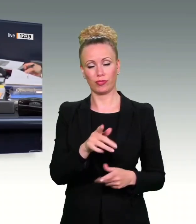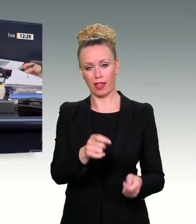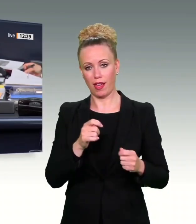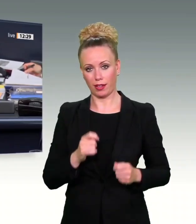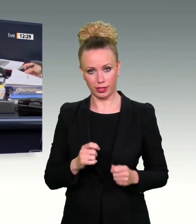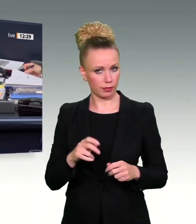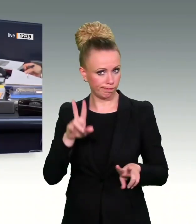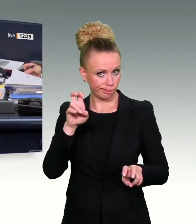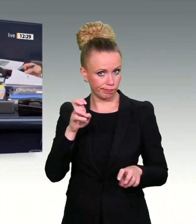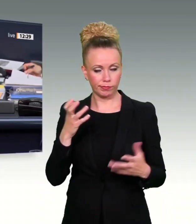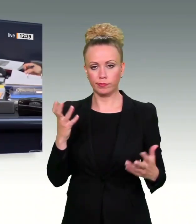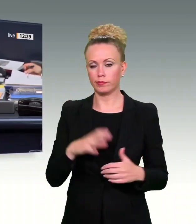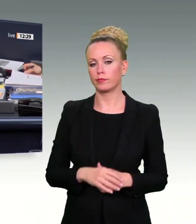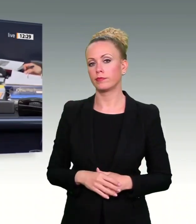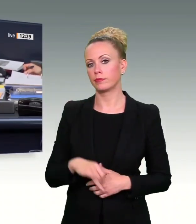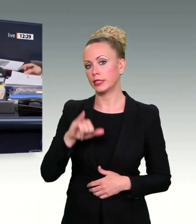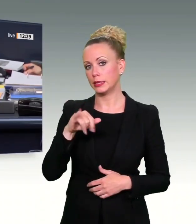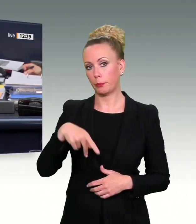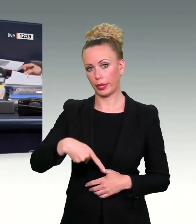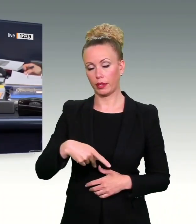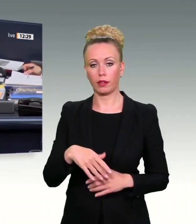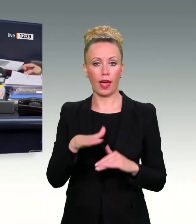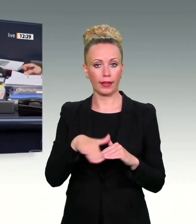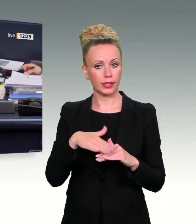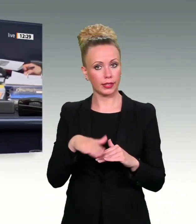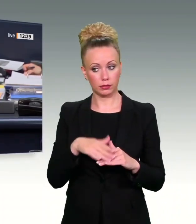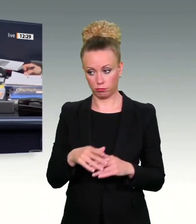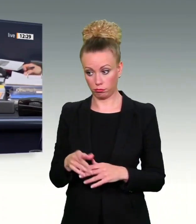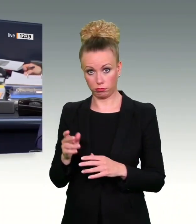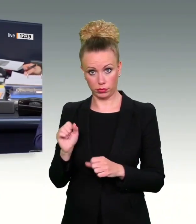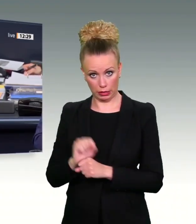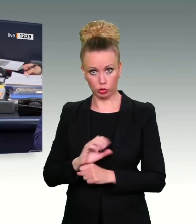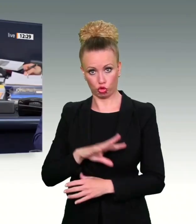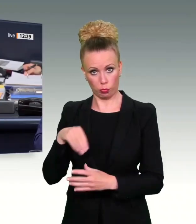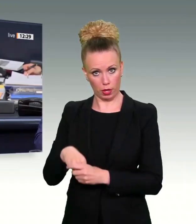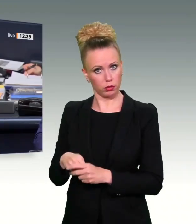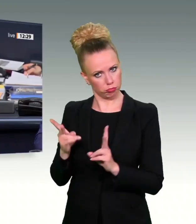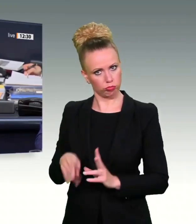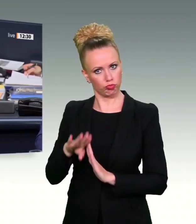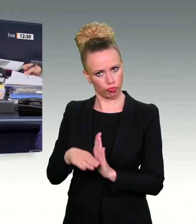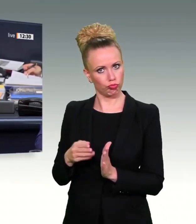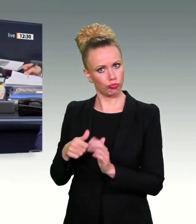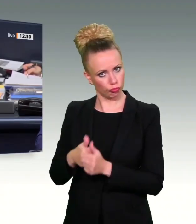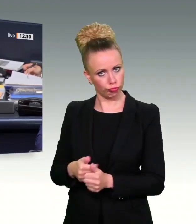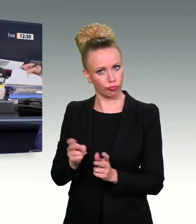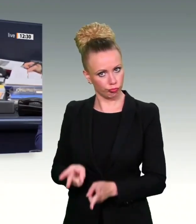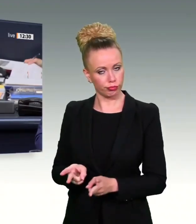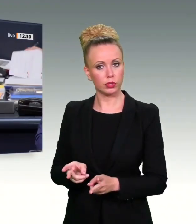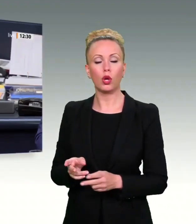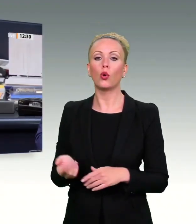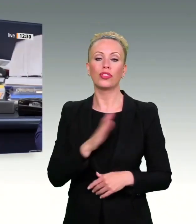Titel IP-Adressen rechtssicher speichern und Kinder vor sexuellem Missbrauch